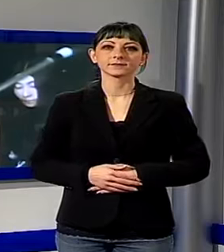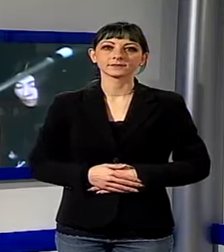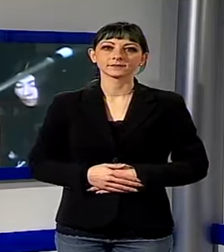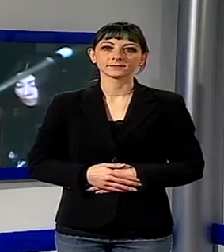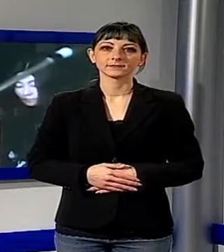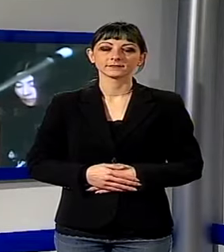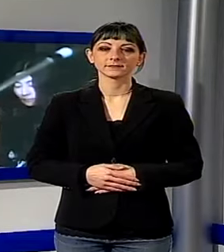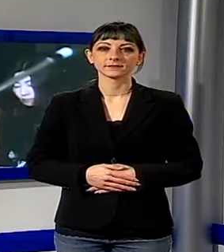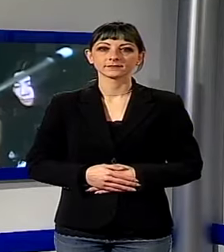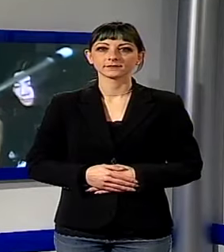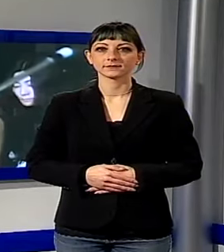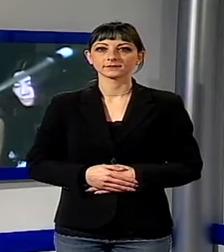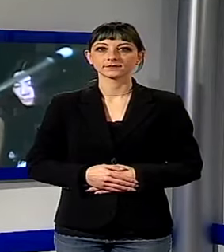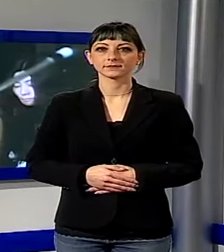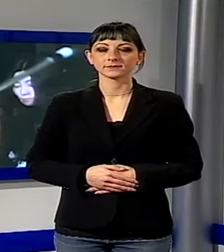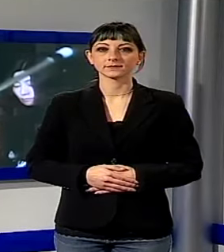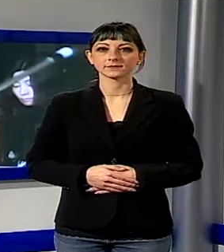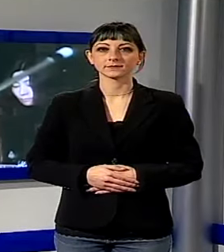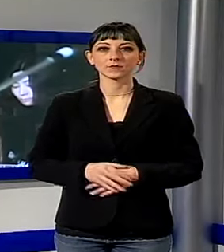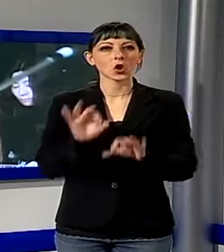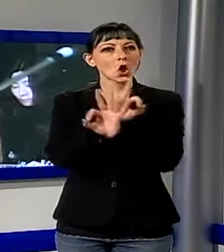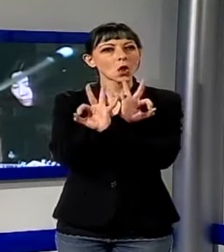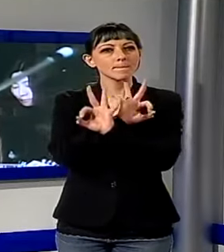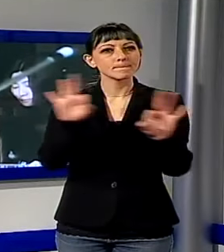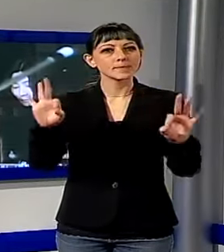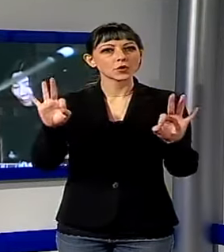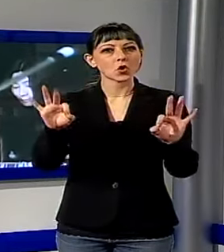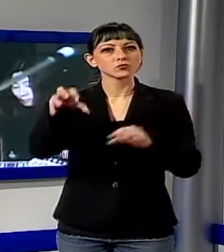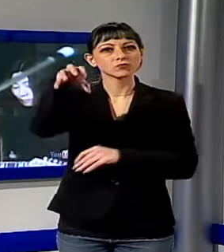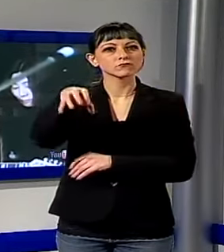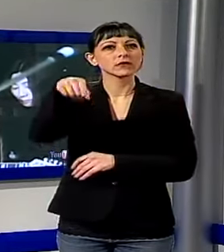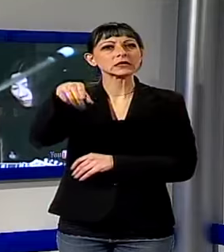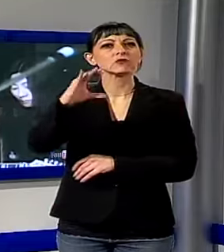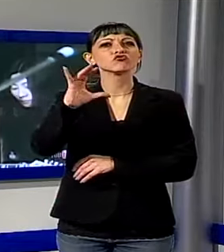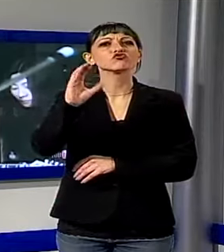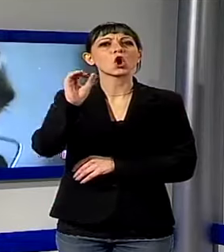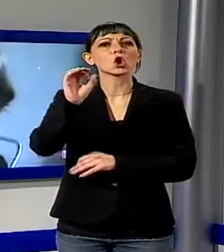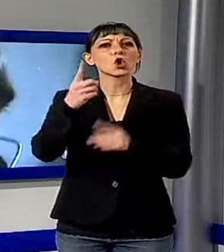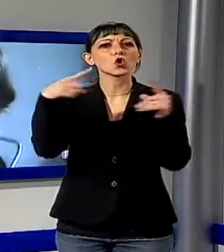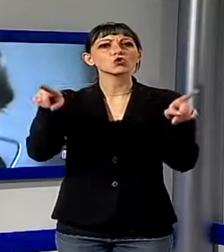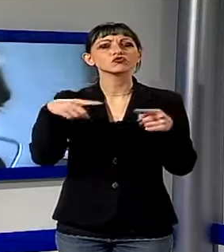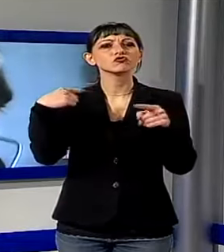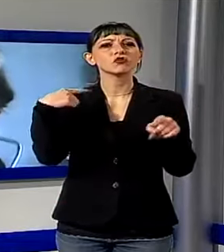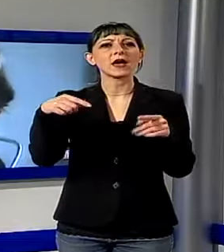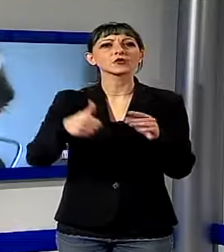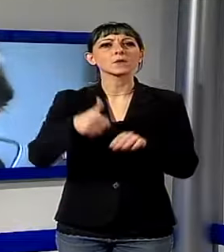tutto pronto al ciocco per il concerto di Capodanno il tradizionale appuntamento del primo gennaio